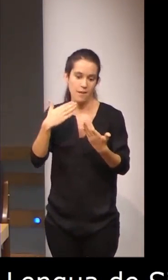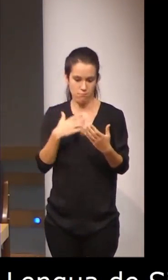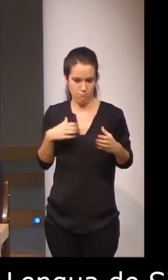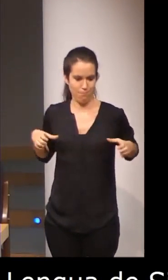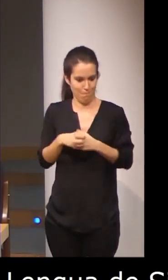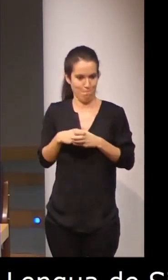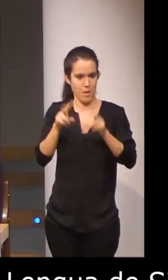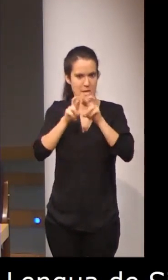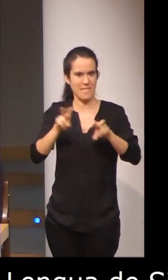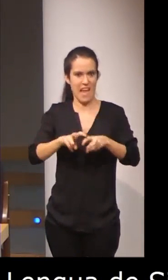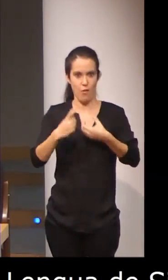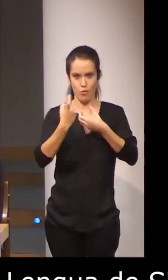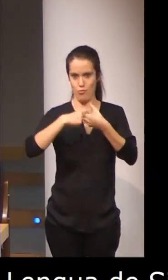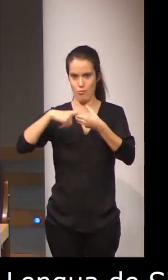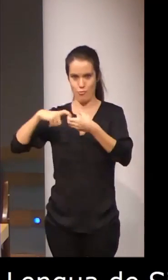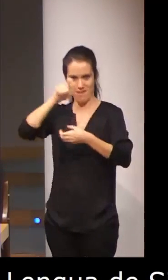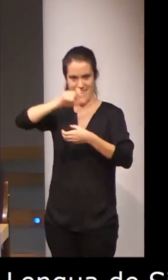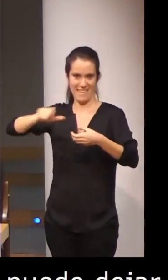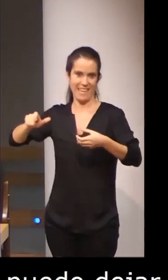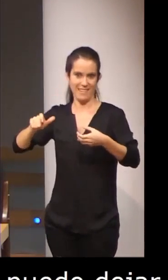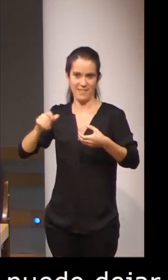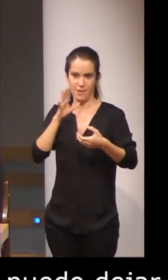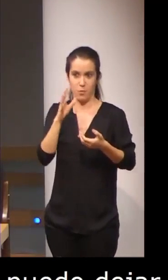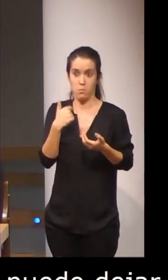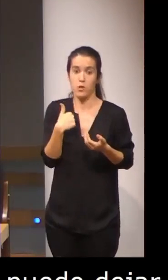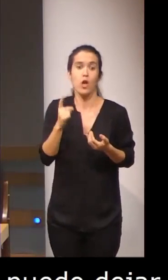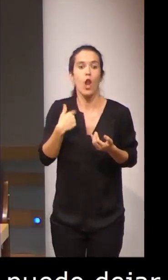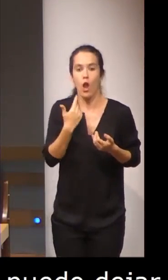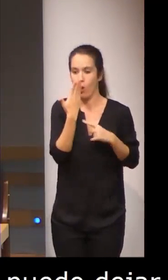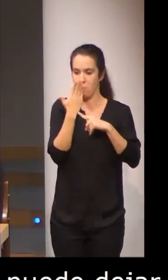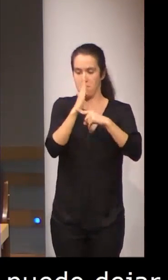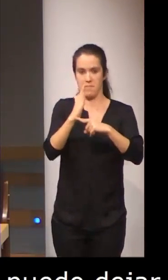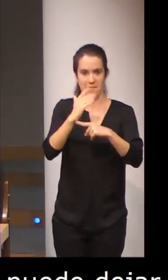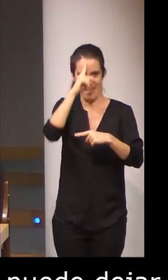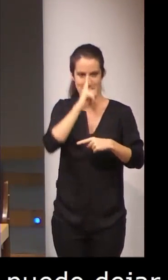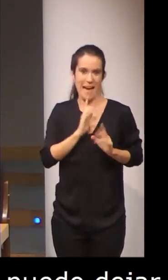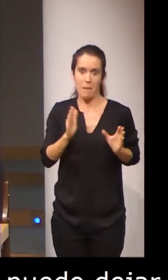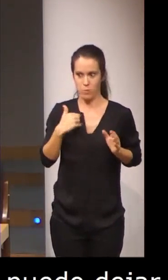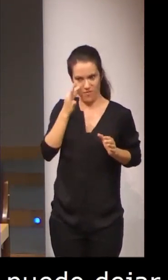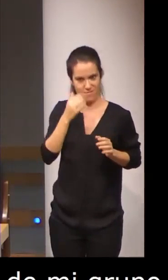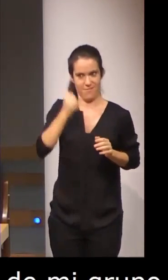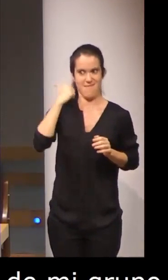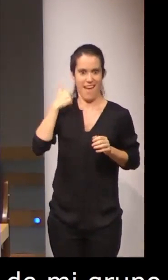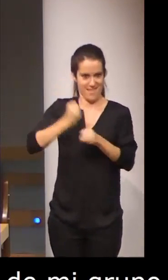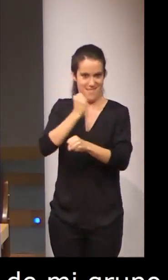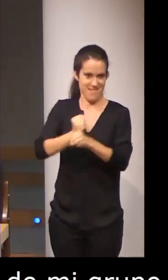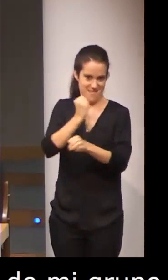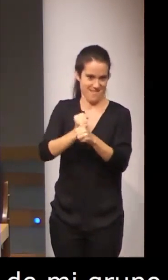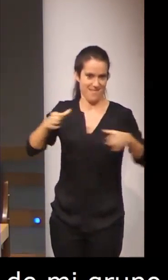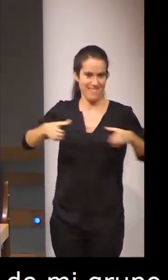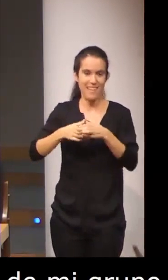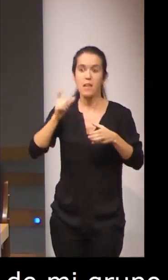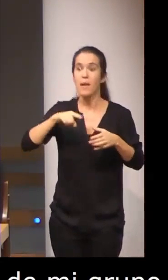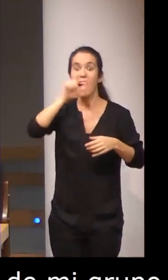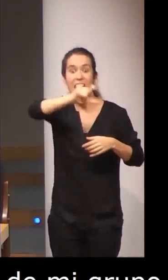grupo de investigación, de la que soy simplemente una representante, a todos los participantes que nos